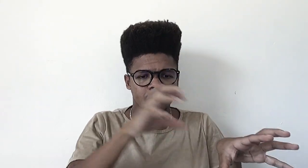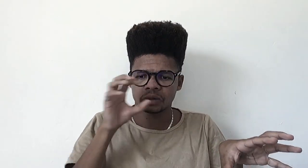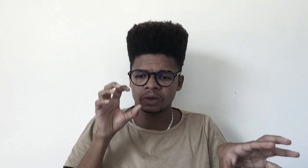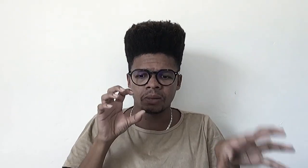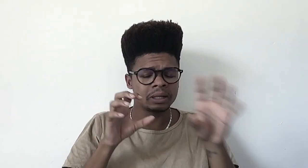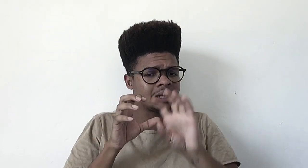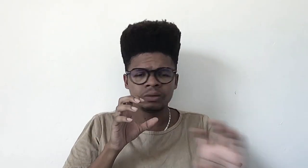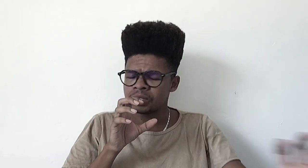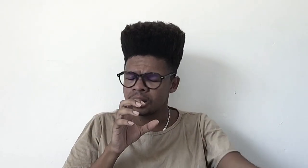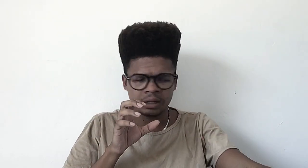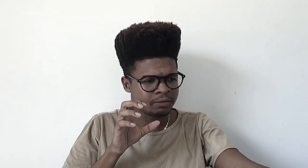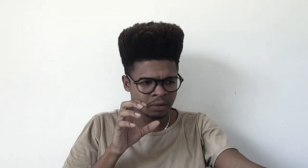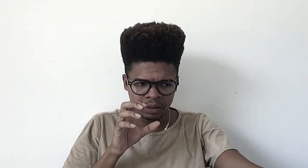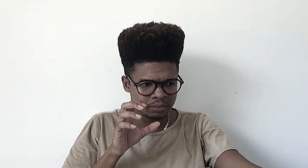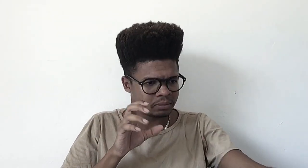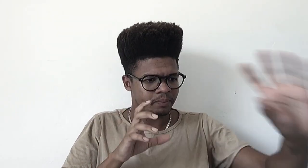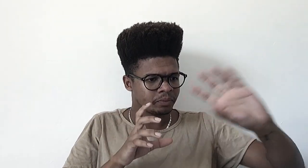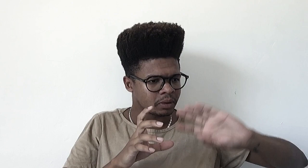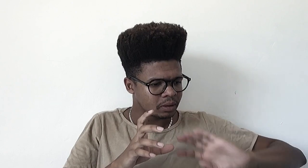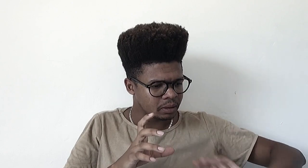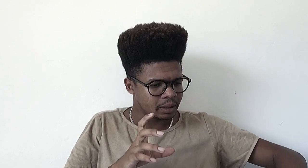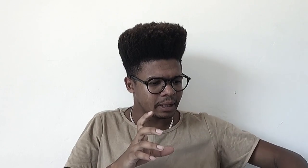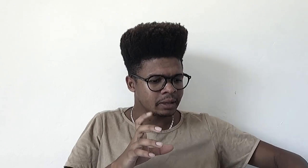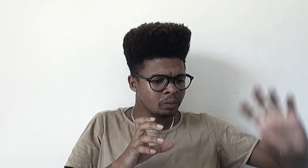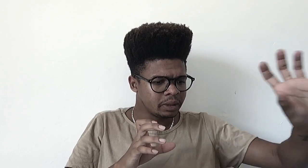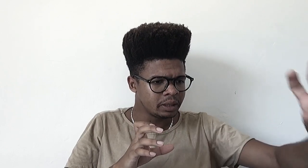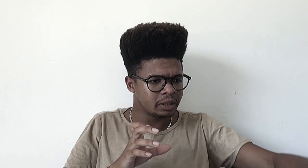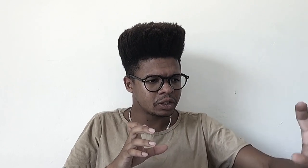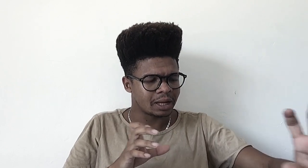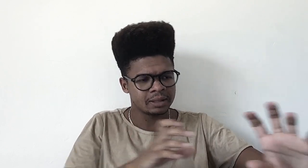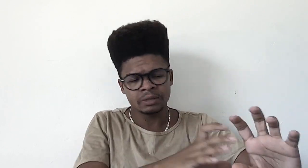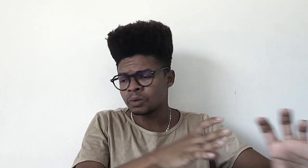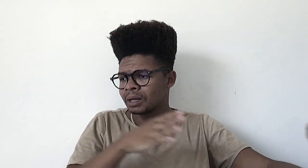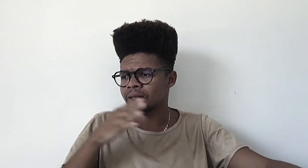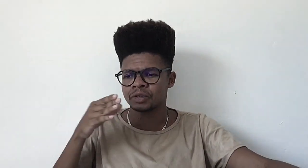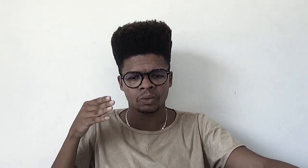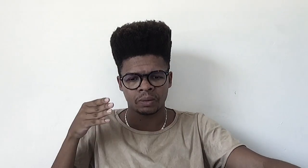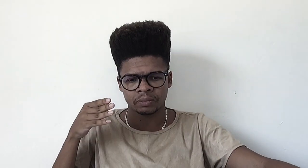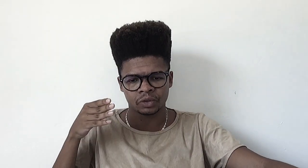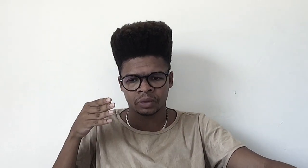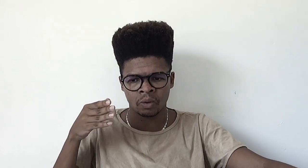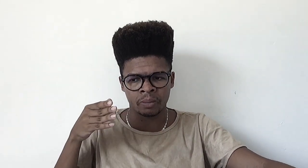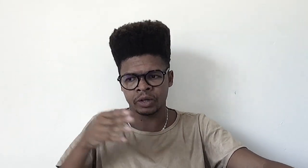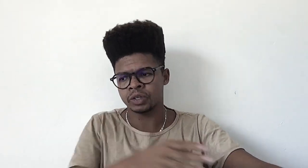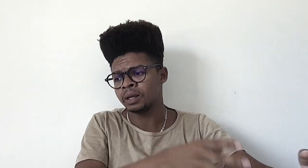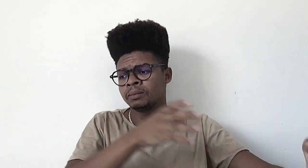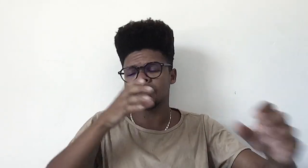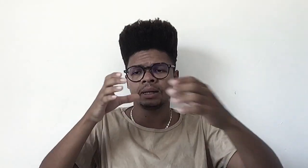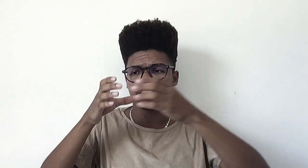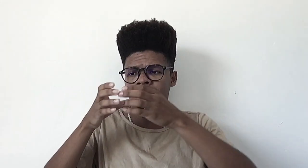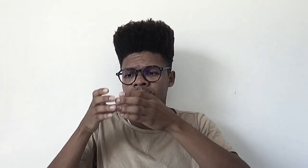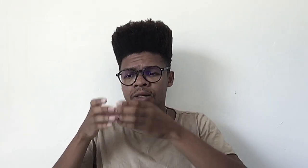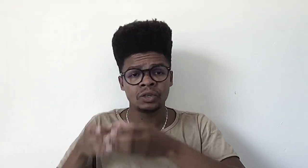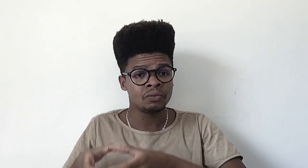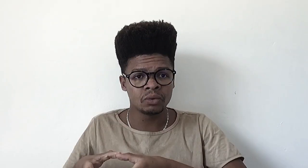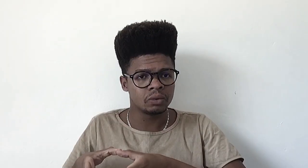produção humana, ela não estaria fora. Ela não poderia estar desvinculada em alguma medida deste furo,